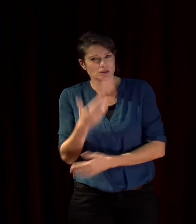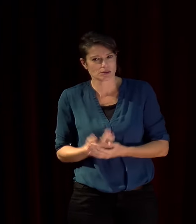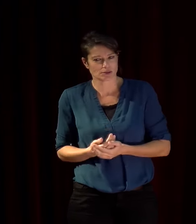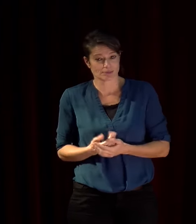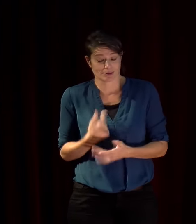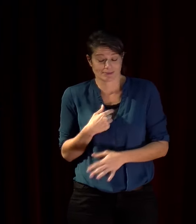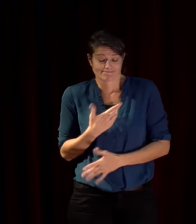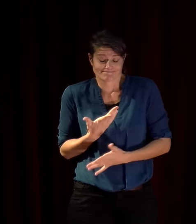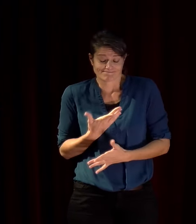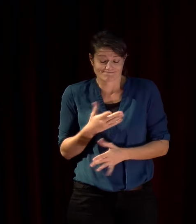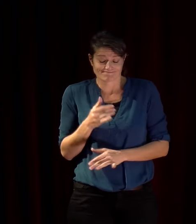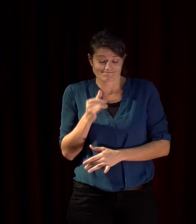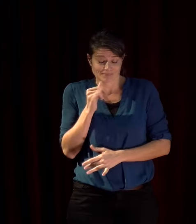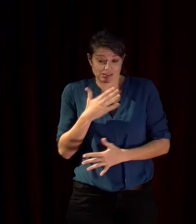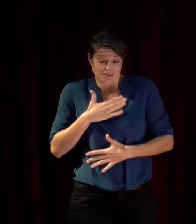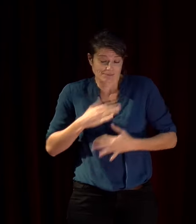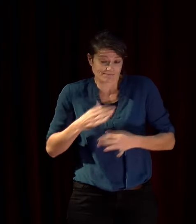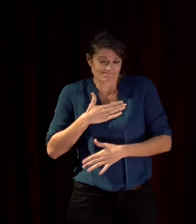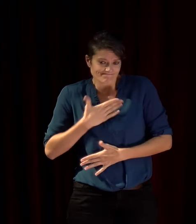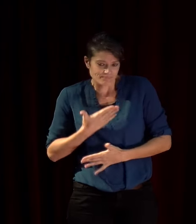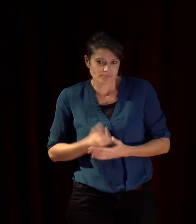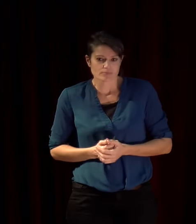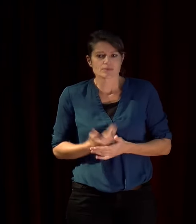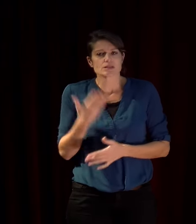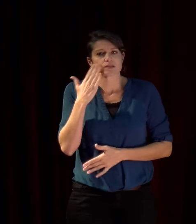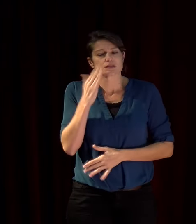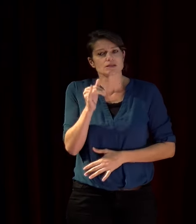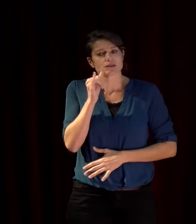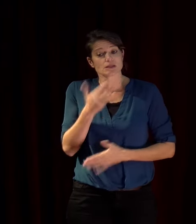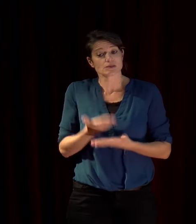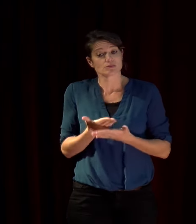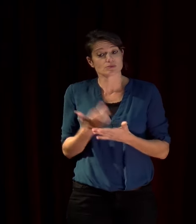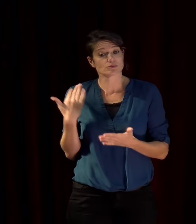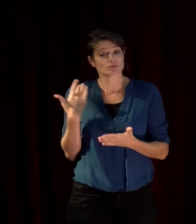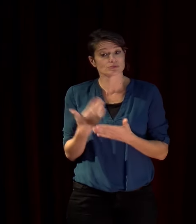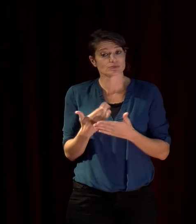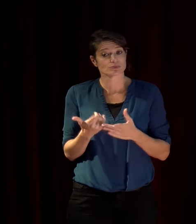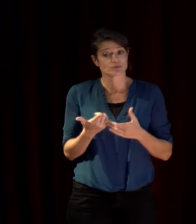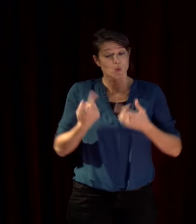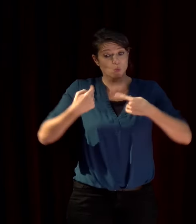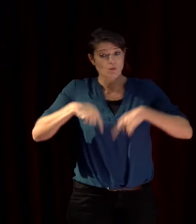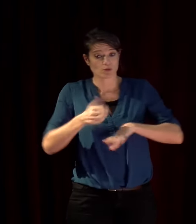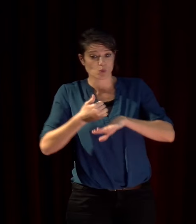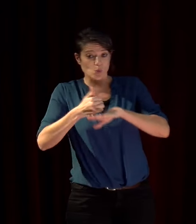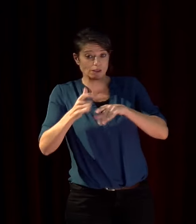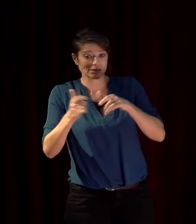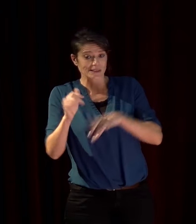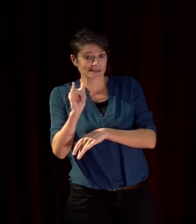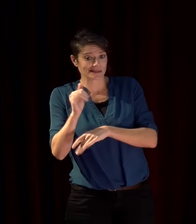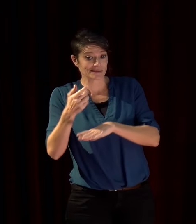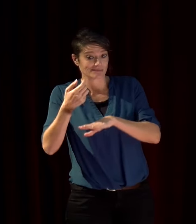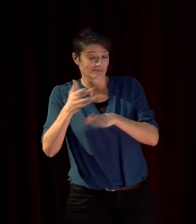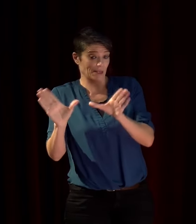puisqu'aujourd'hui comme vous le savez certainement l'Italie avec son gouvernement et ses institutions est entre les mains d'un parti